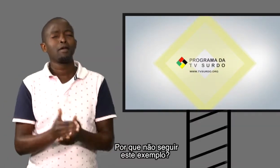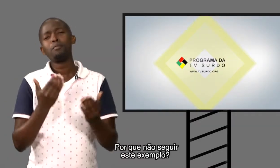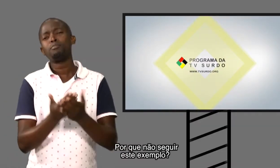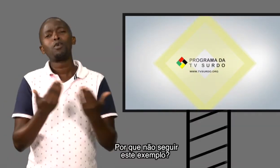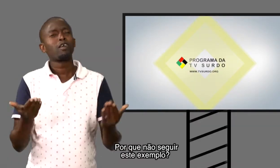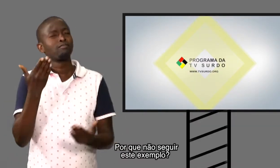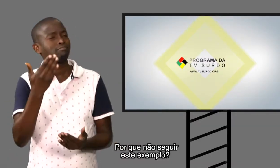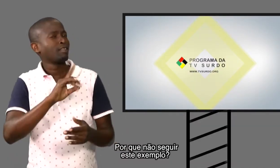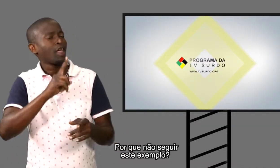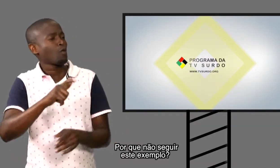Por que não seguir este exemplo?